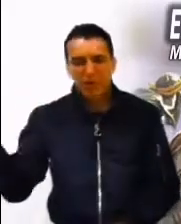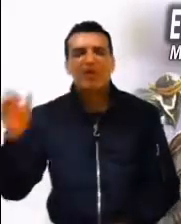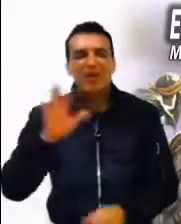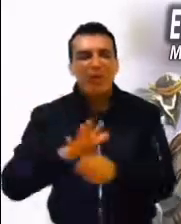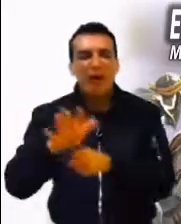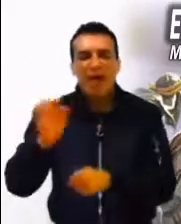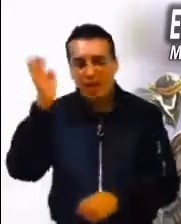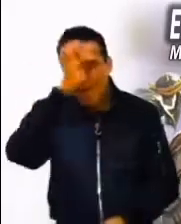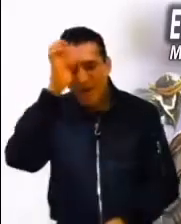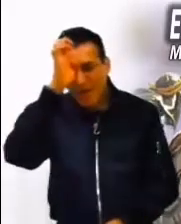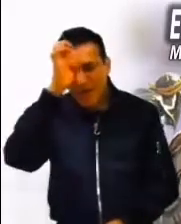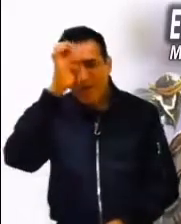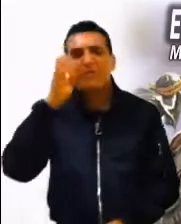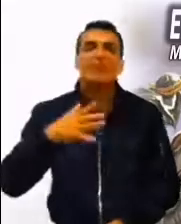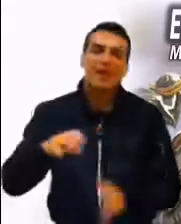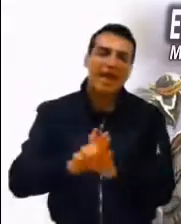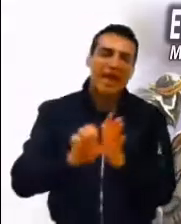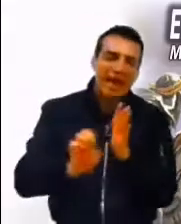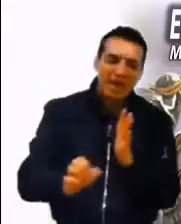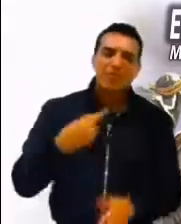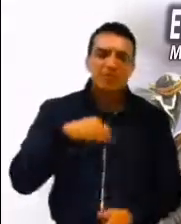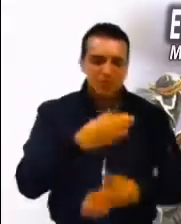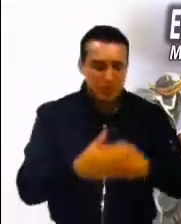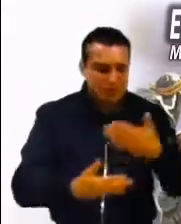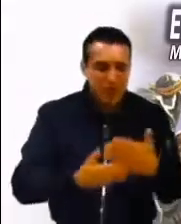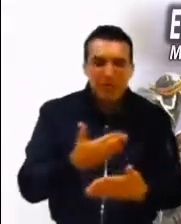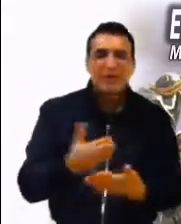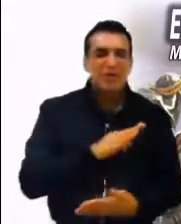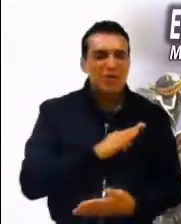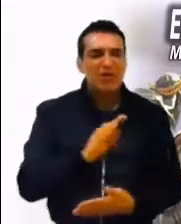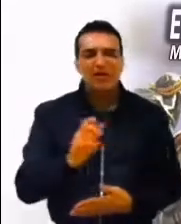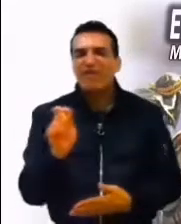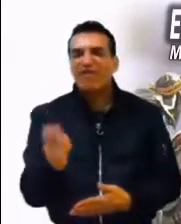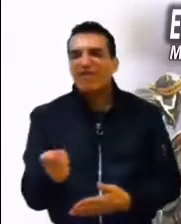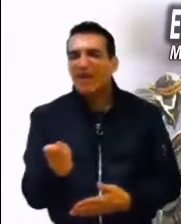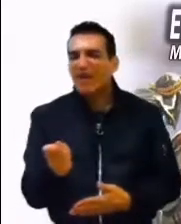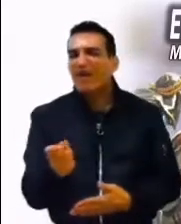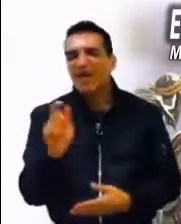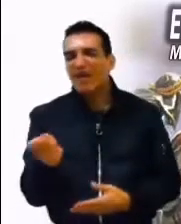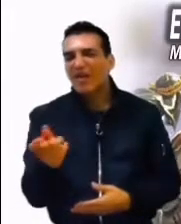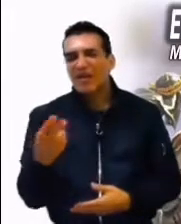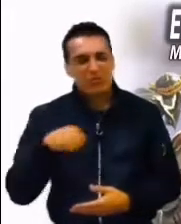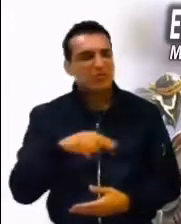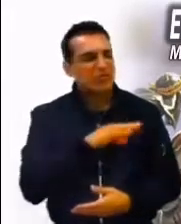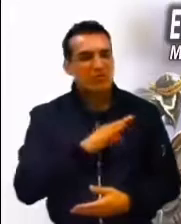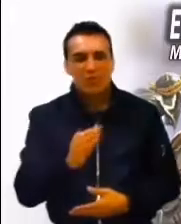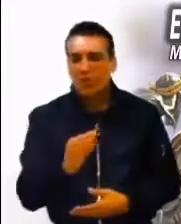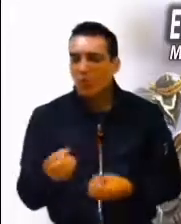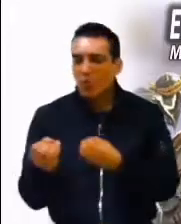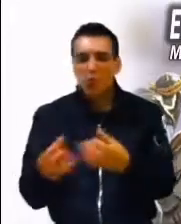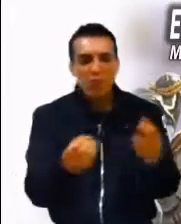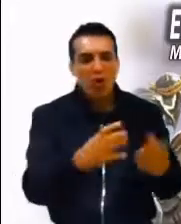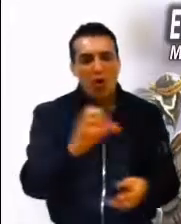Las señales de que se está en buen camino son el servicio y los frutos. Cada uno de nosotros, en